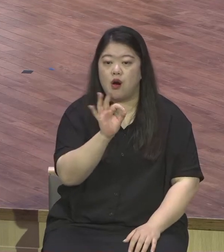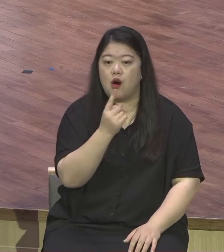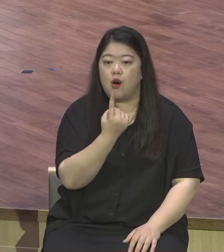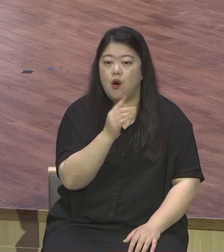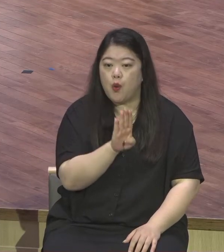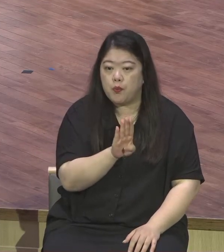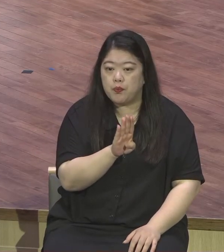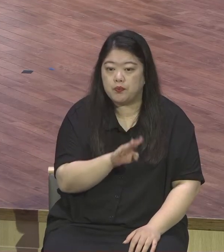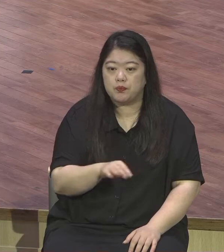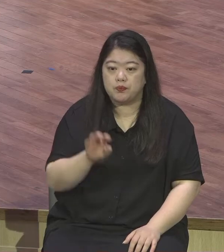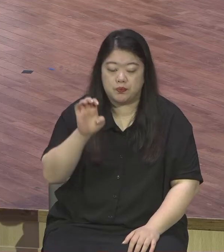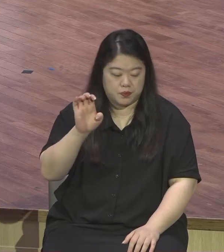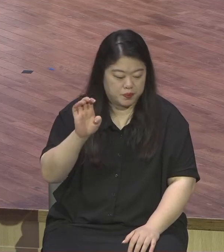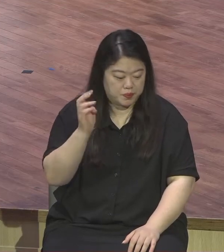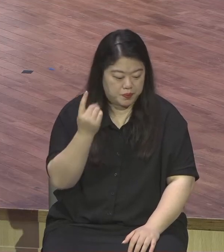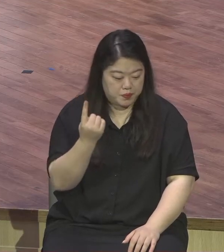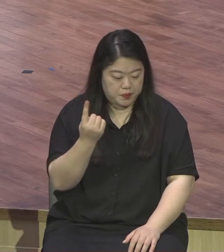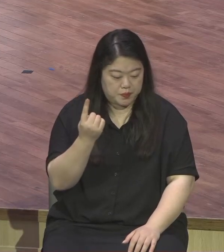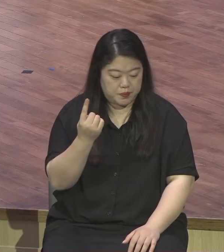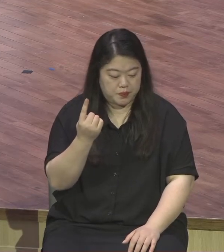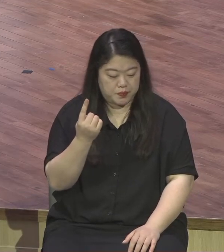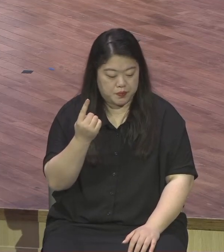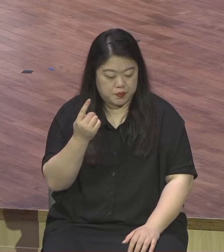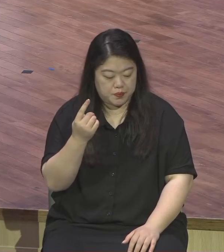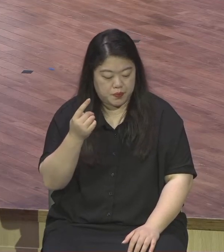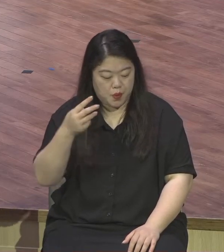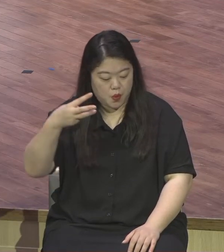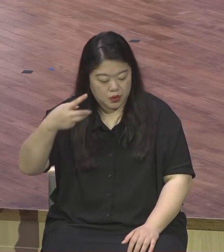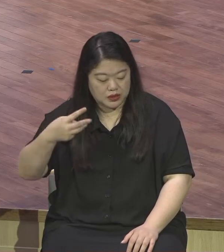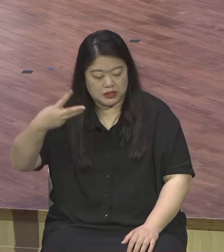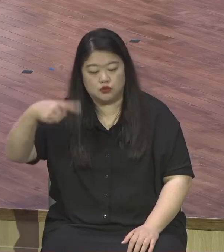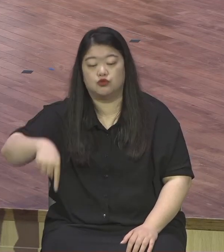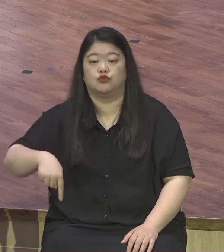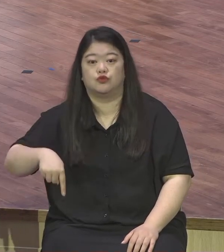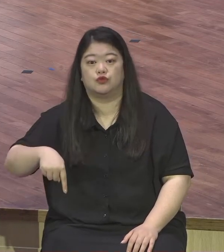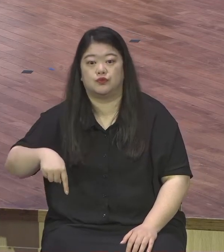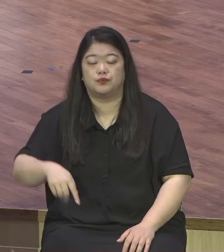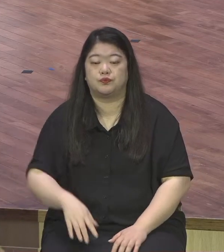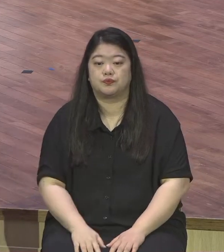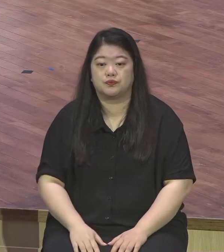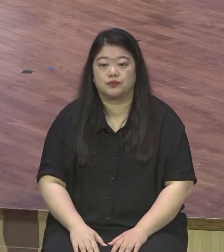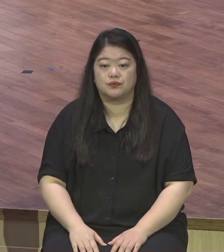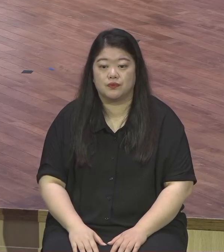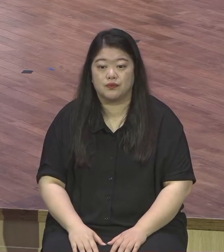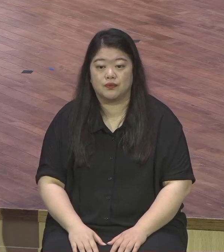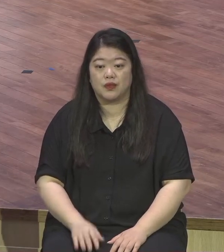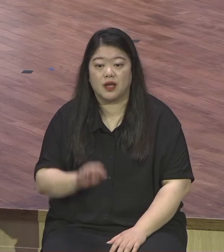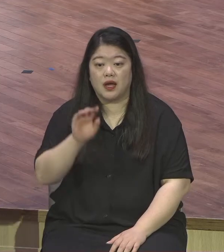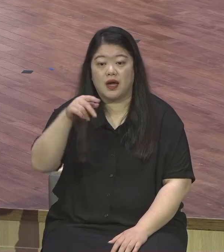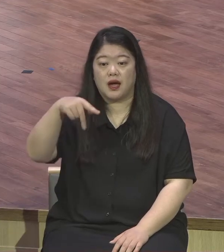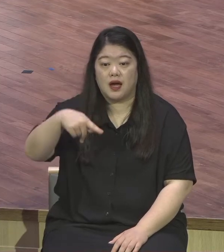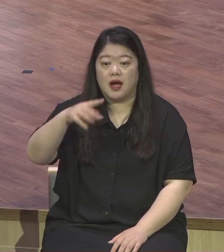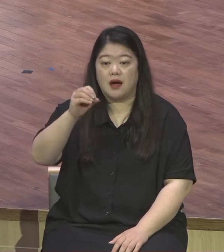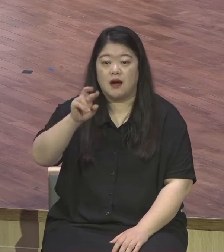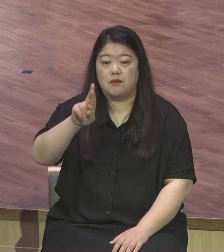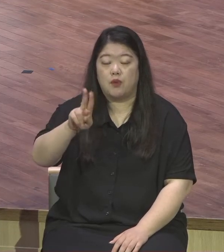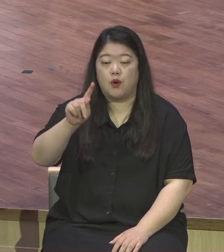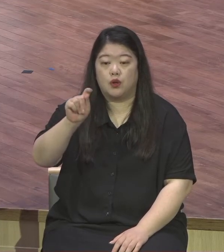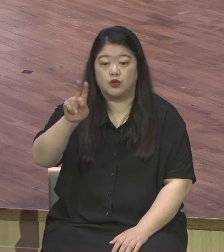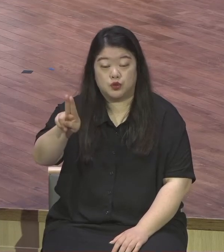배를 항구에 될 수가 있었습니다 그런데 민물이 올 때 배를 항구에 그때는 선착장 그런 게 없었어요